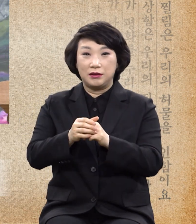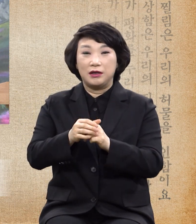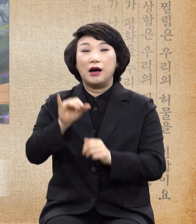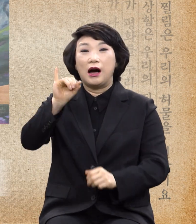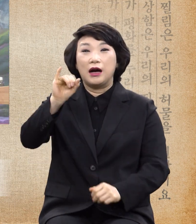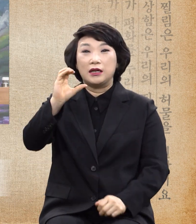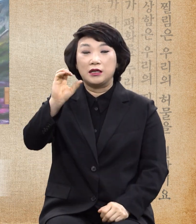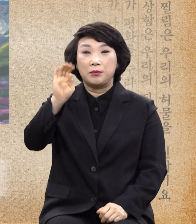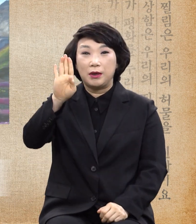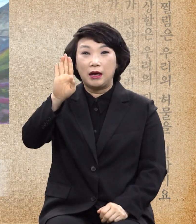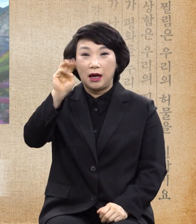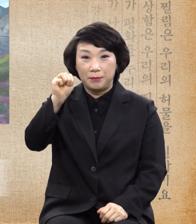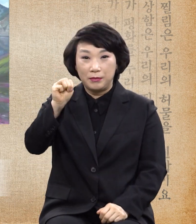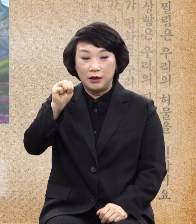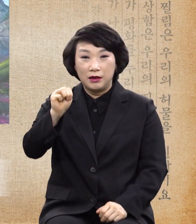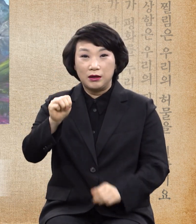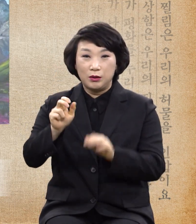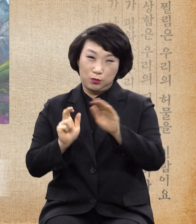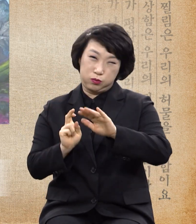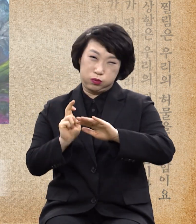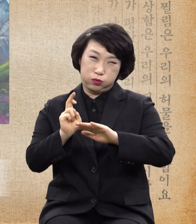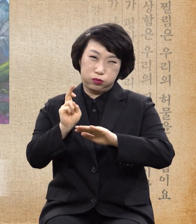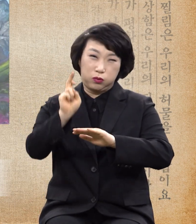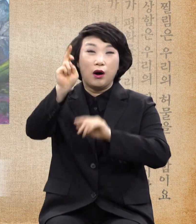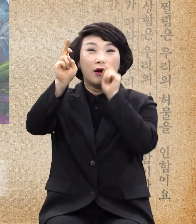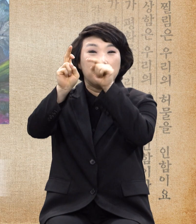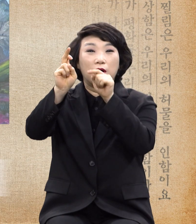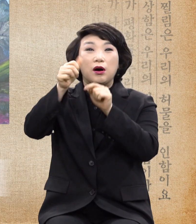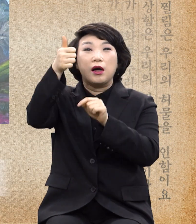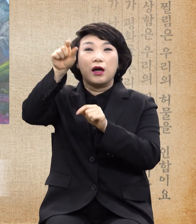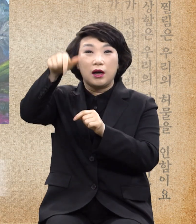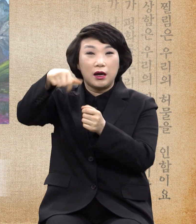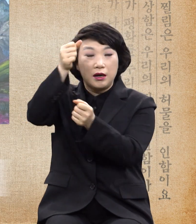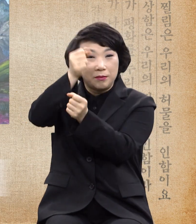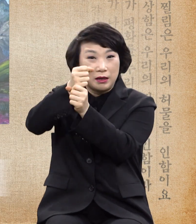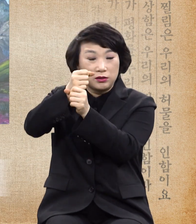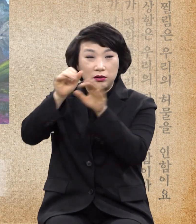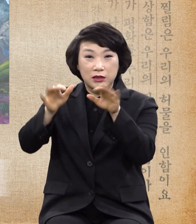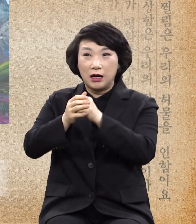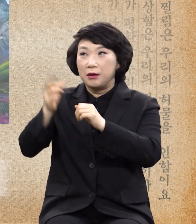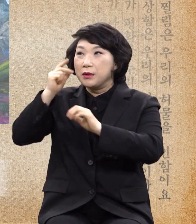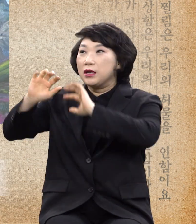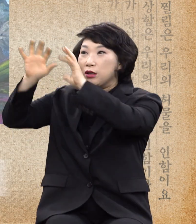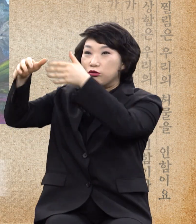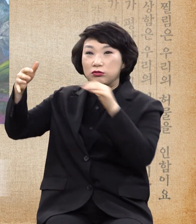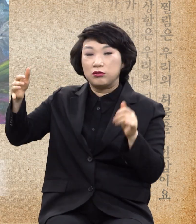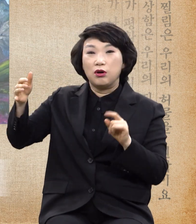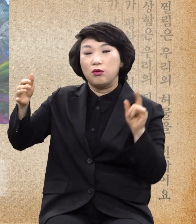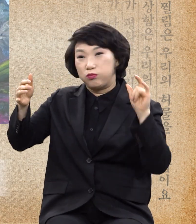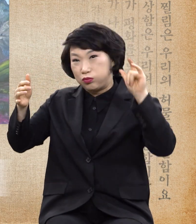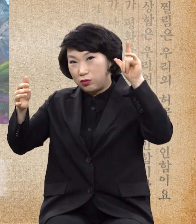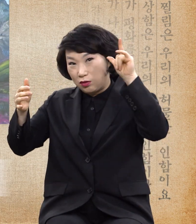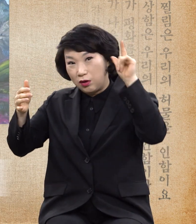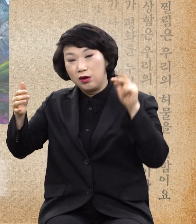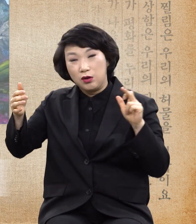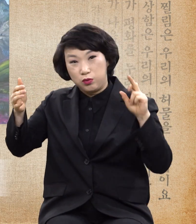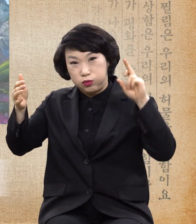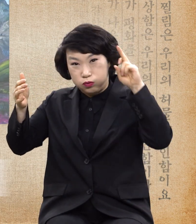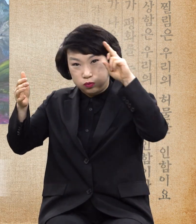핵이 완성되어서 저 미국 본토까지 날아갈 정도의 핵이 되면